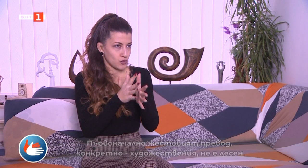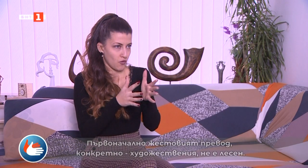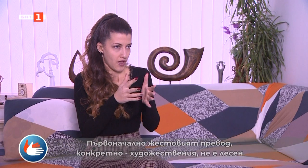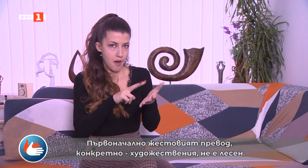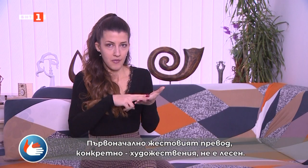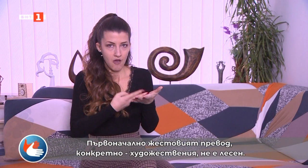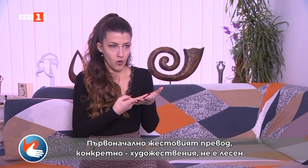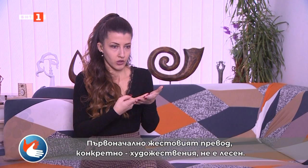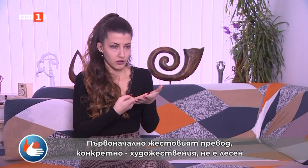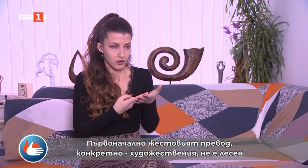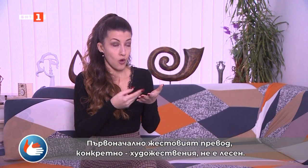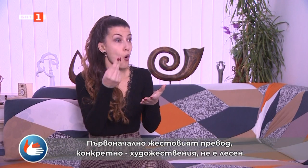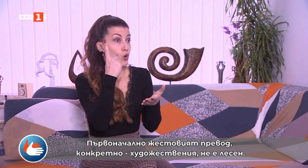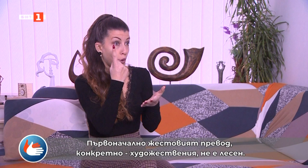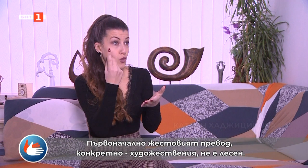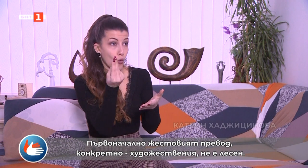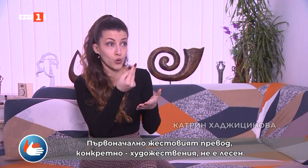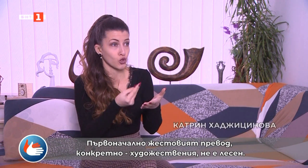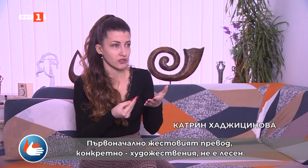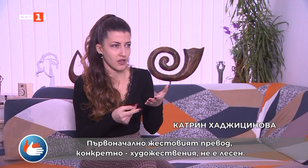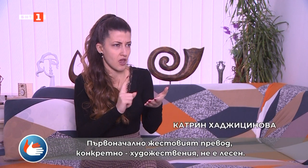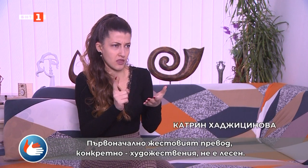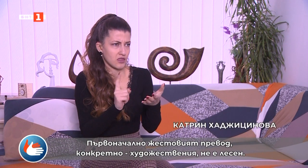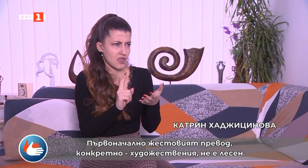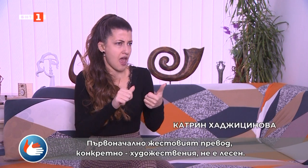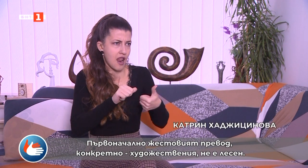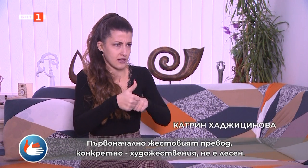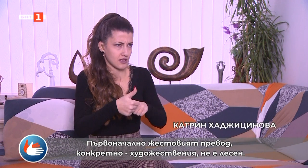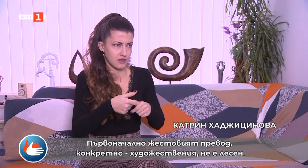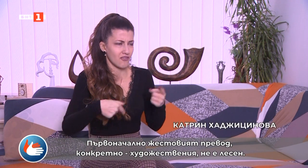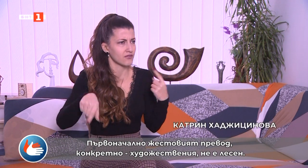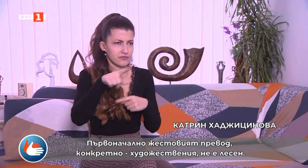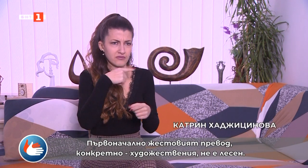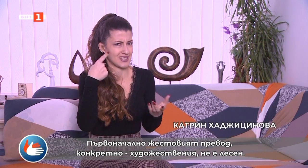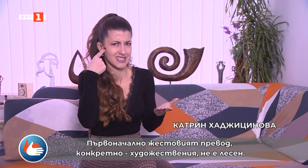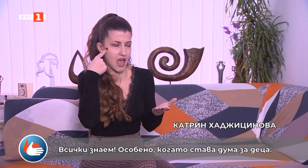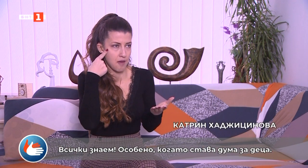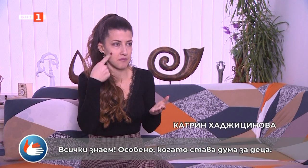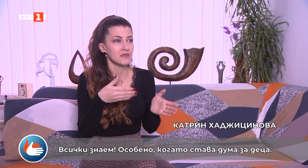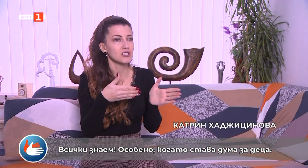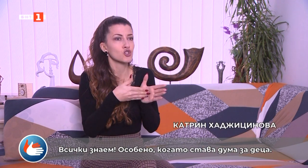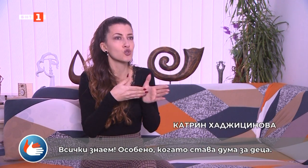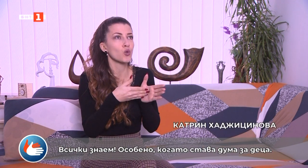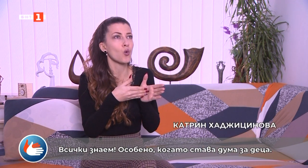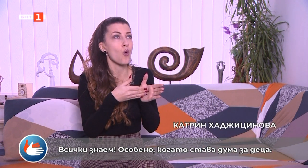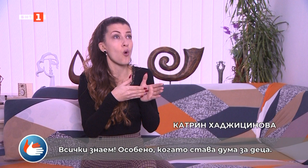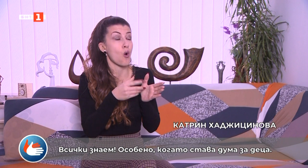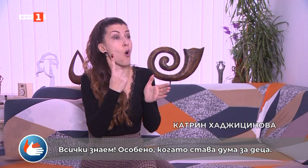Първоначално жестовият превод, конкретно художествения, не е лесен. Всички знаем, особено